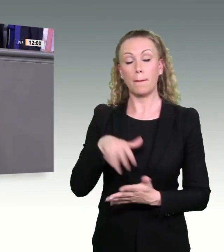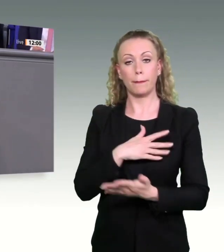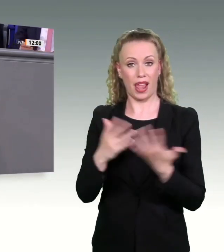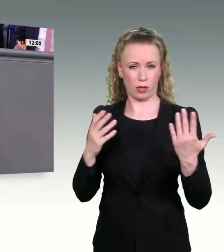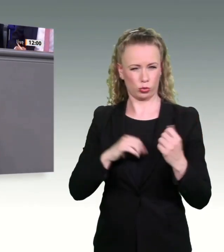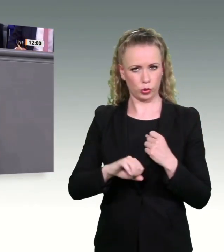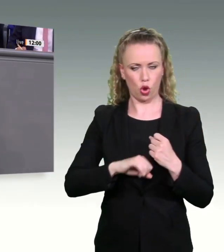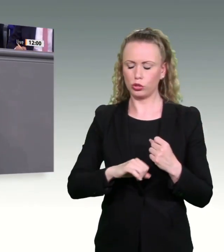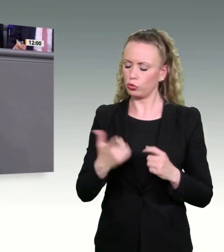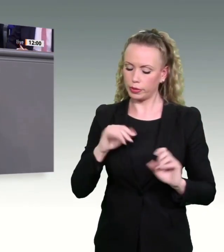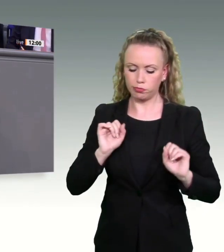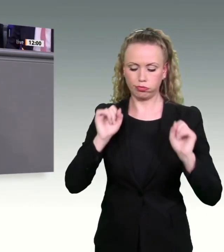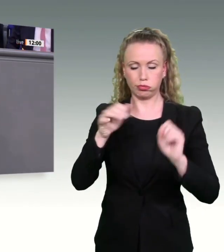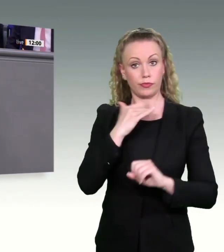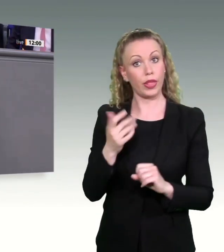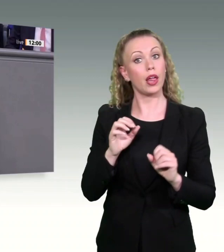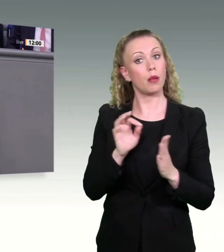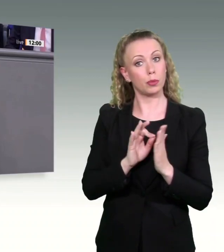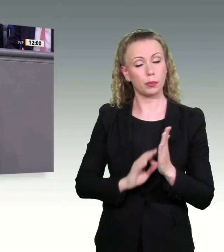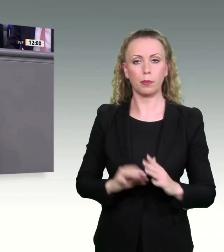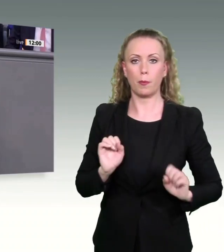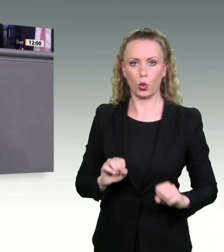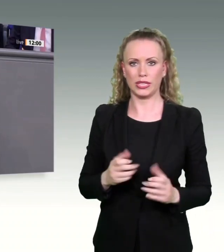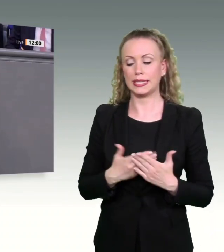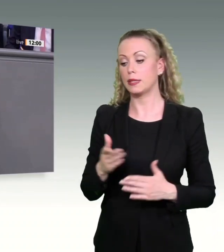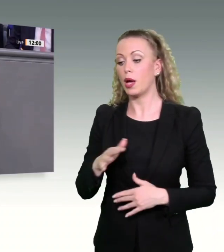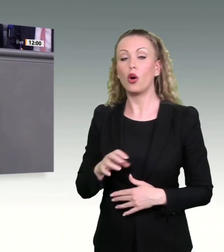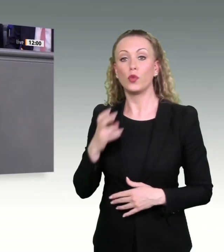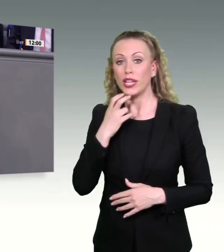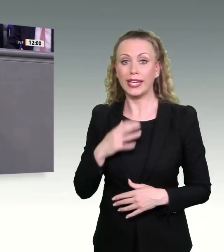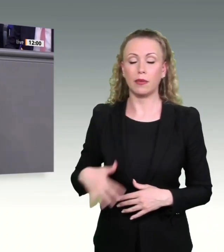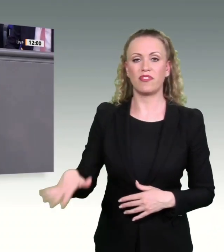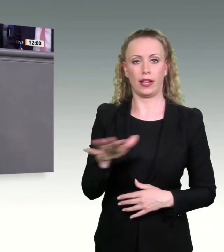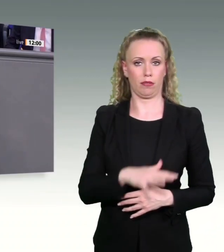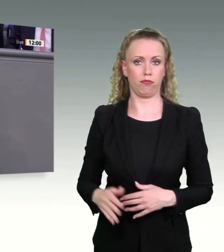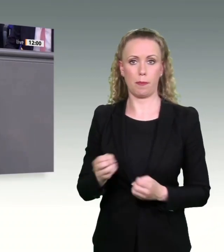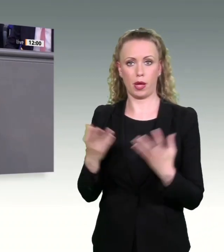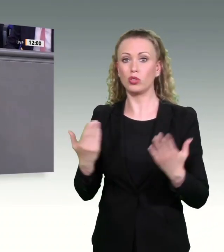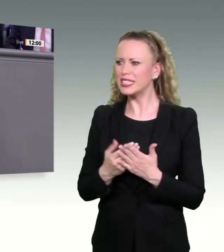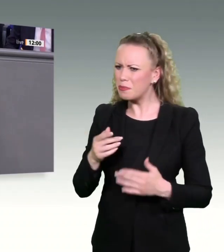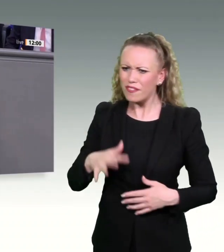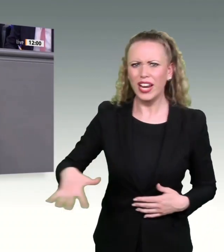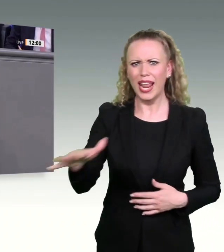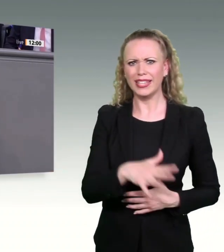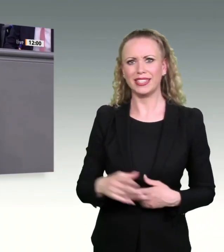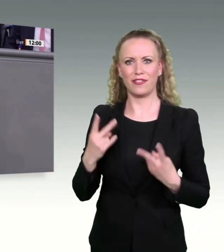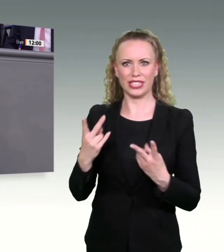Währung der Energiewende ist aber die Fläche. Und deswegen geben Sie Ihren Antrag doch mal an die Bayerische Staatskanzlei. Sorgen Sie doch dafür, dass die 10